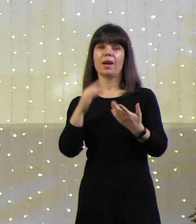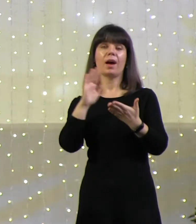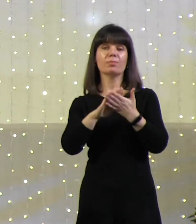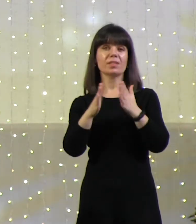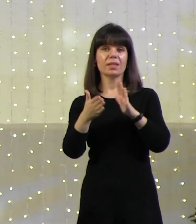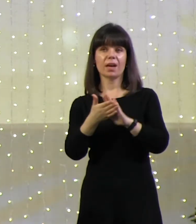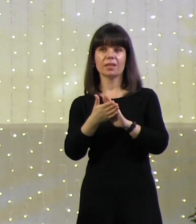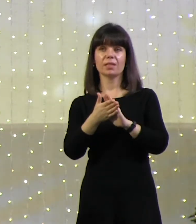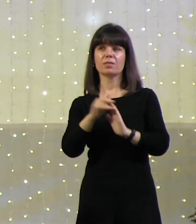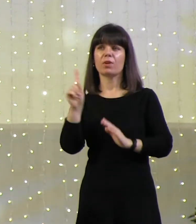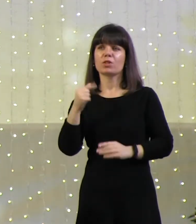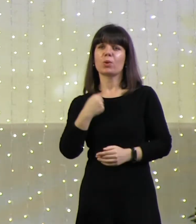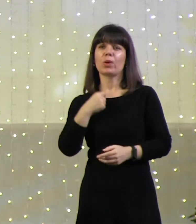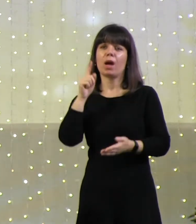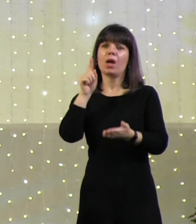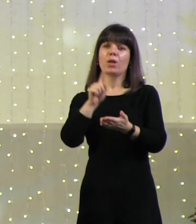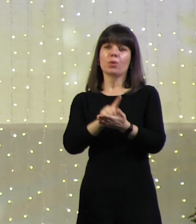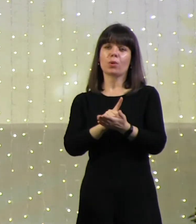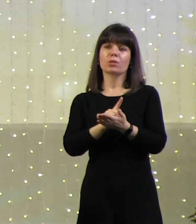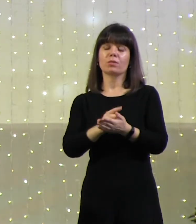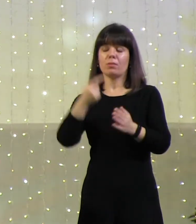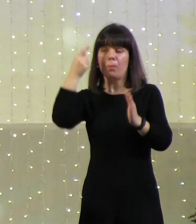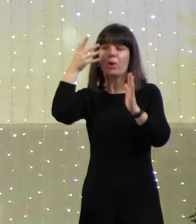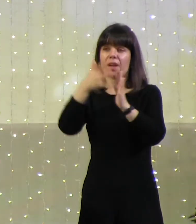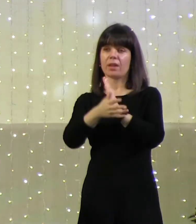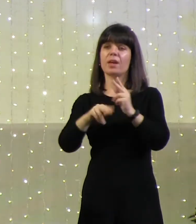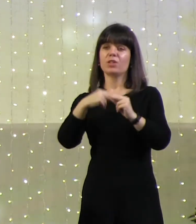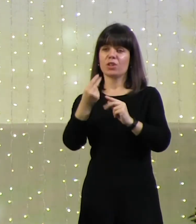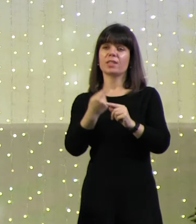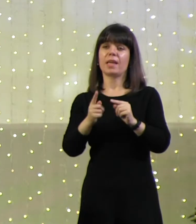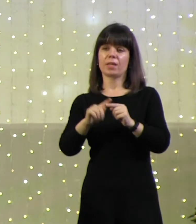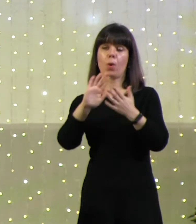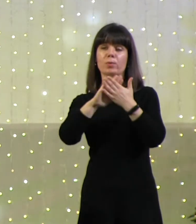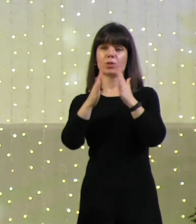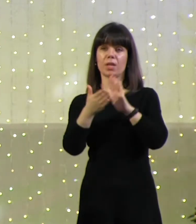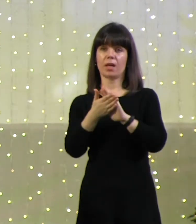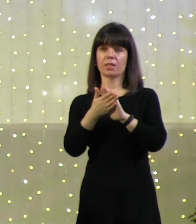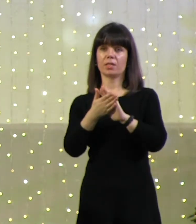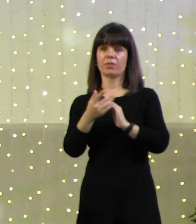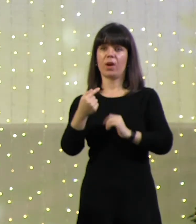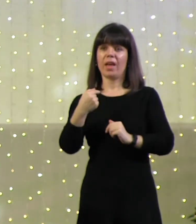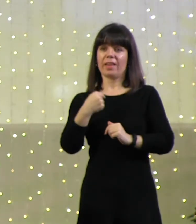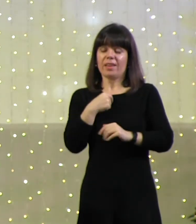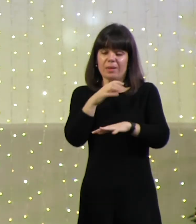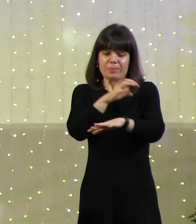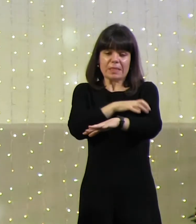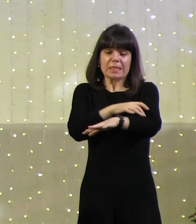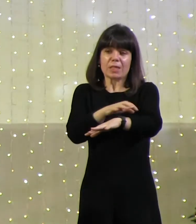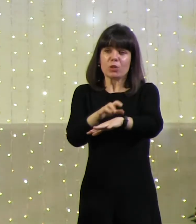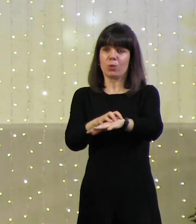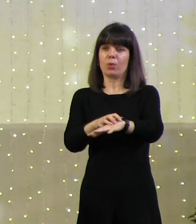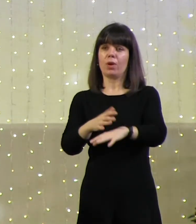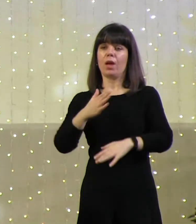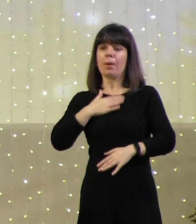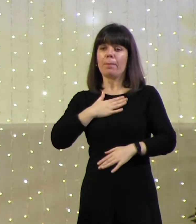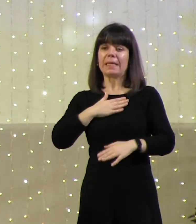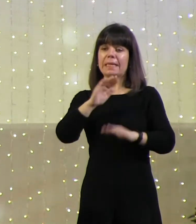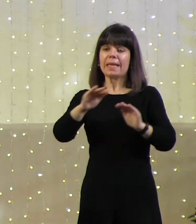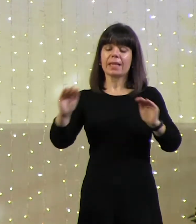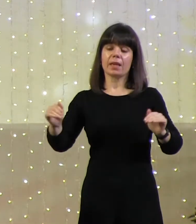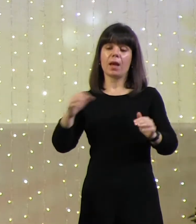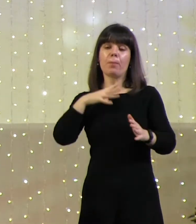Обстоятельства. Что я должен через эти обстоятельства понимать? Я гнию. Мои дети погибли.